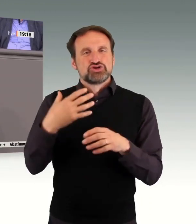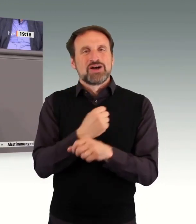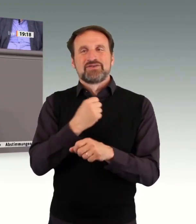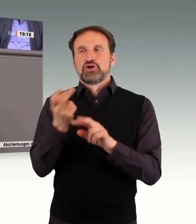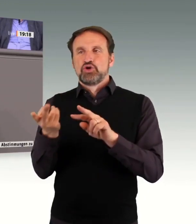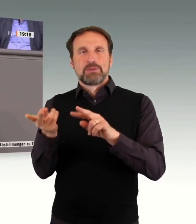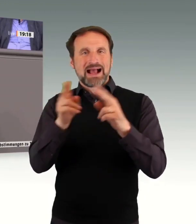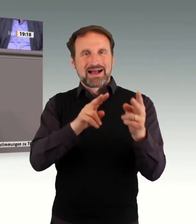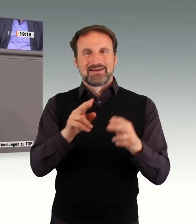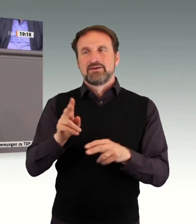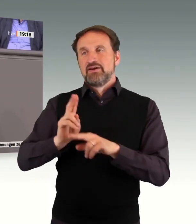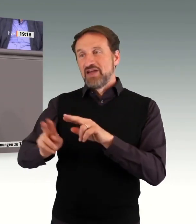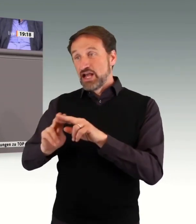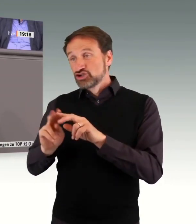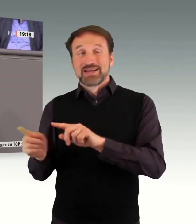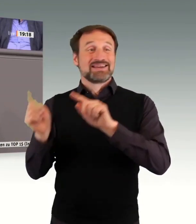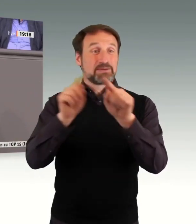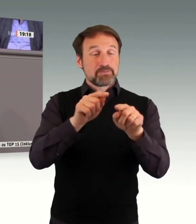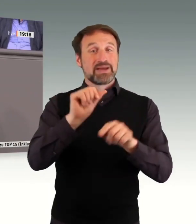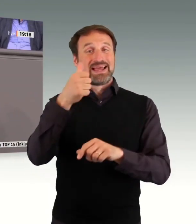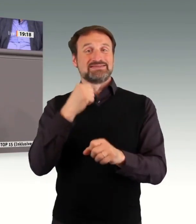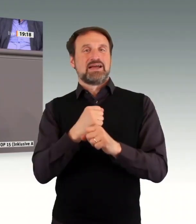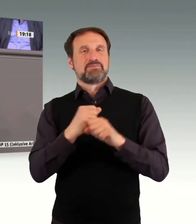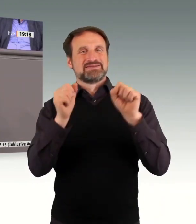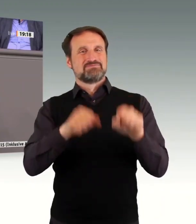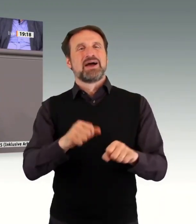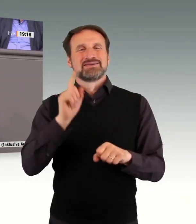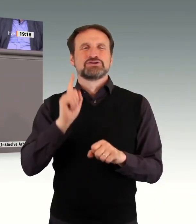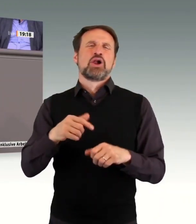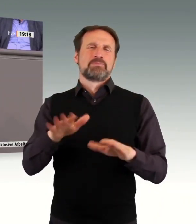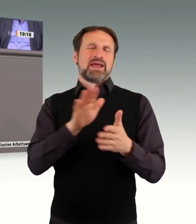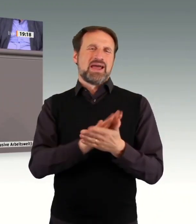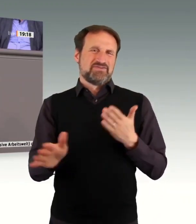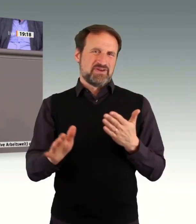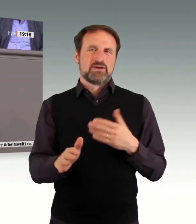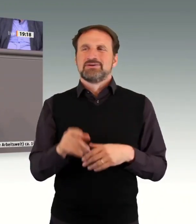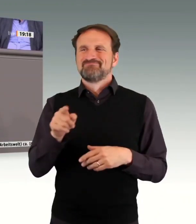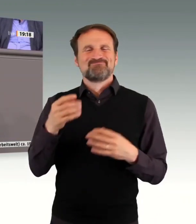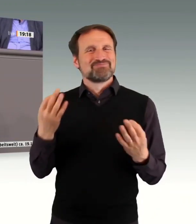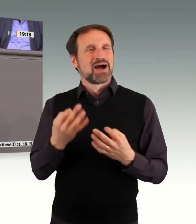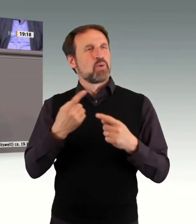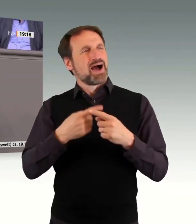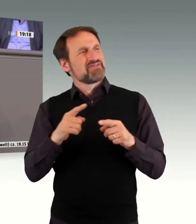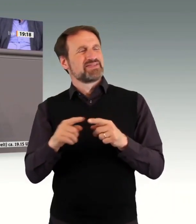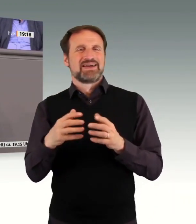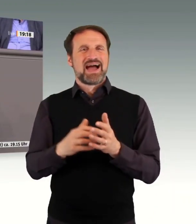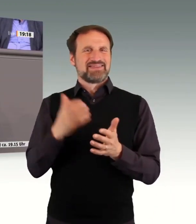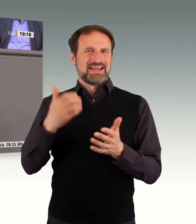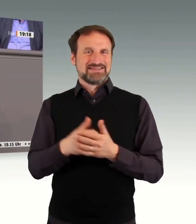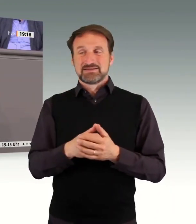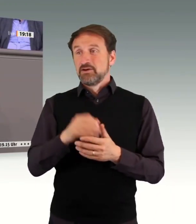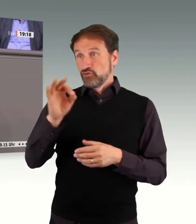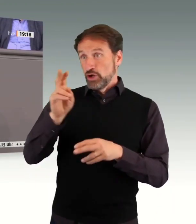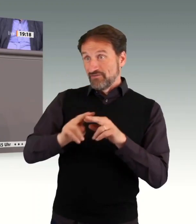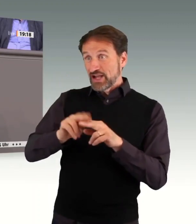Und dafür, meine Damen und Herren, brauchen wir andere Anreize. Es muss sich für eine Werkstatt lohnen, wenn sie es schafft, einen Menschen mit